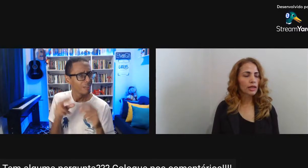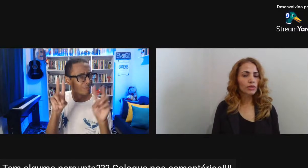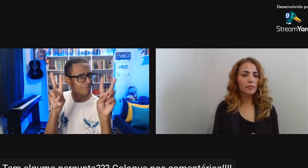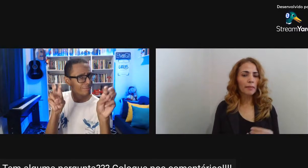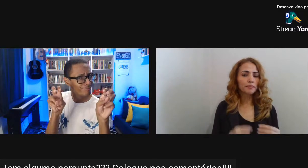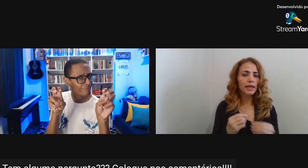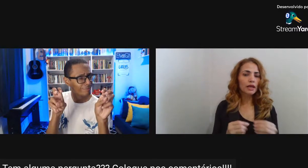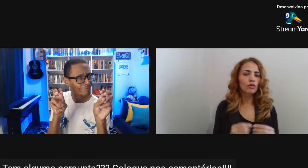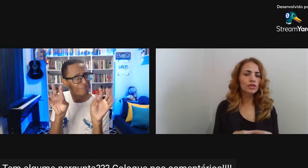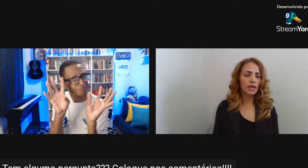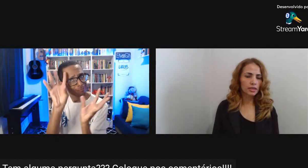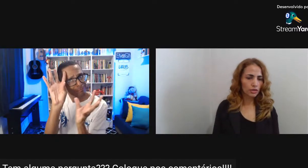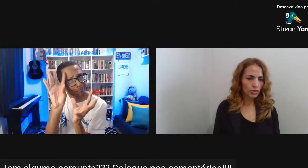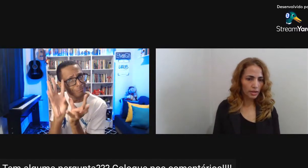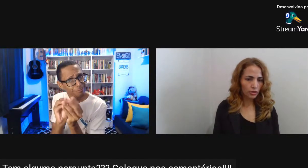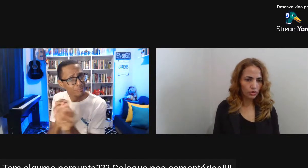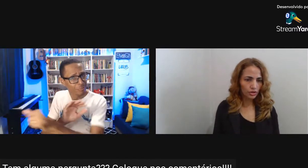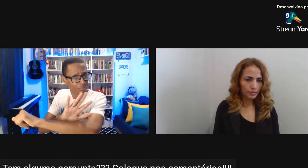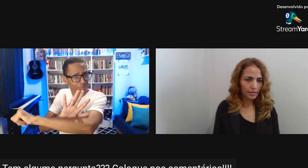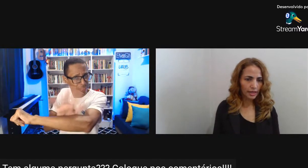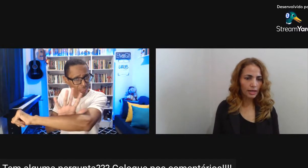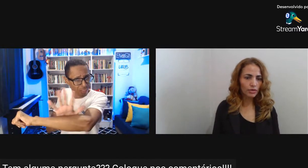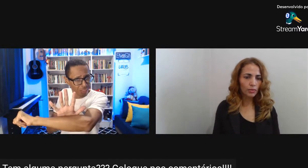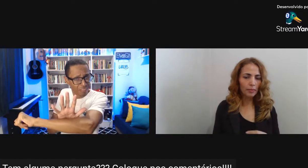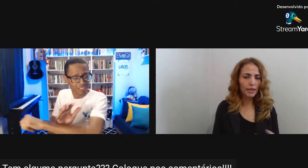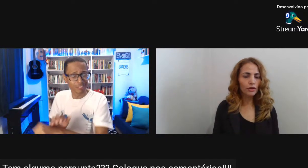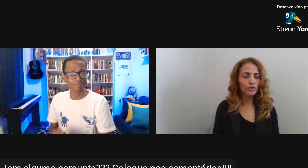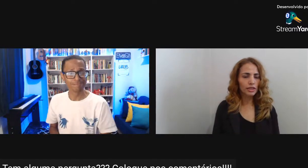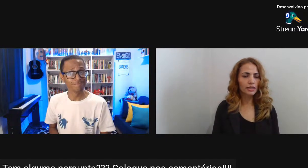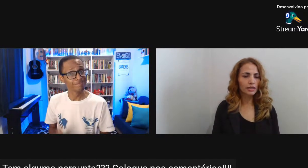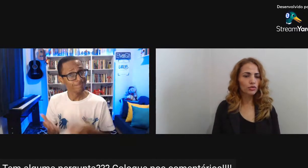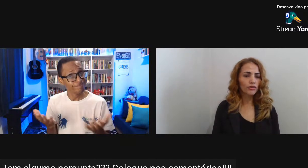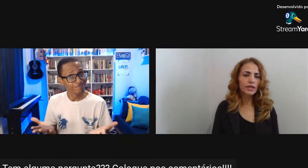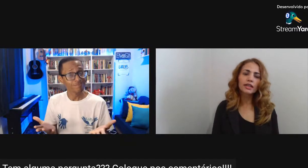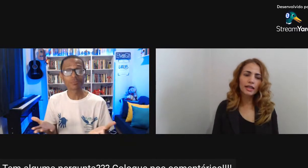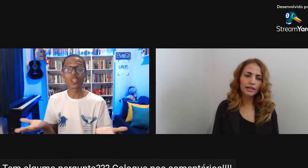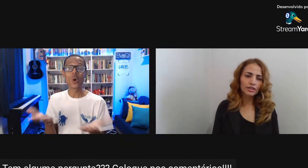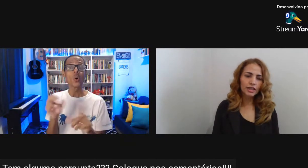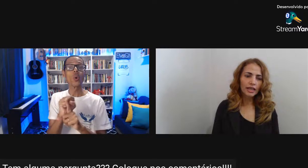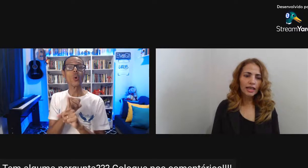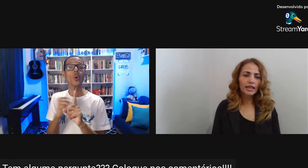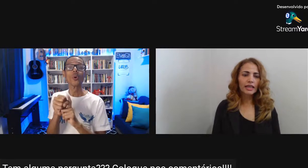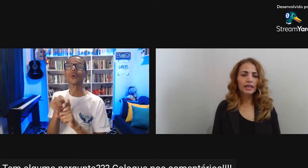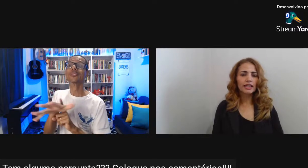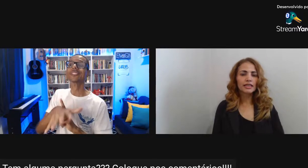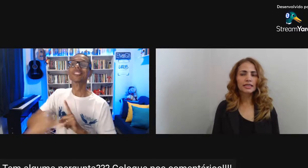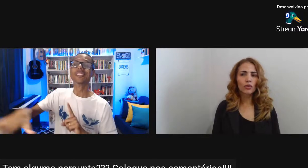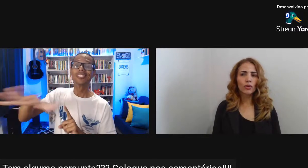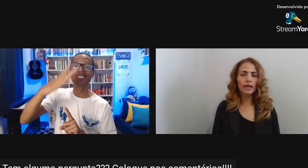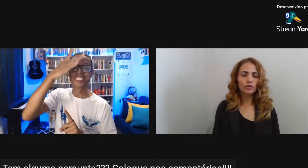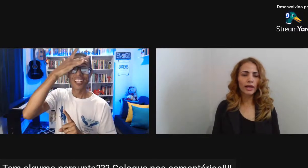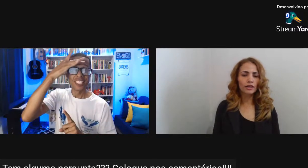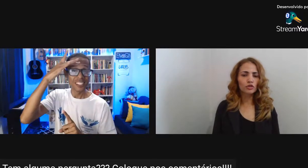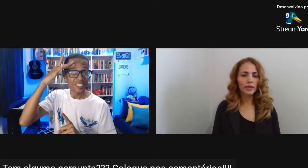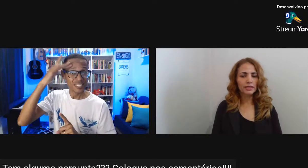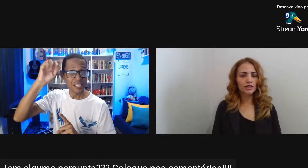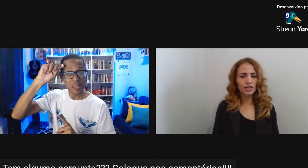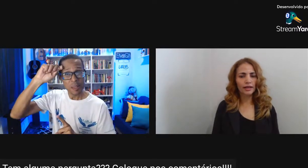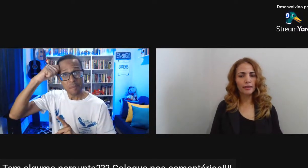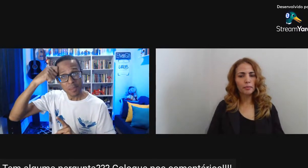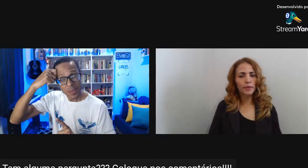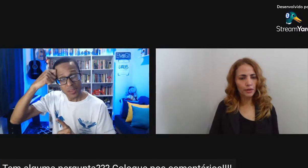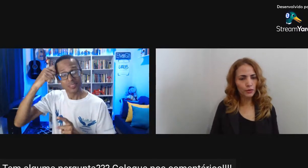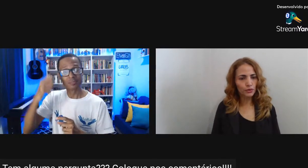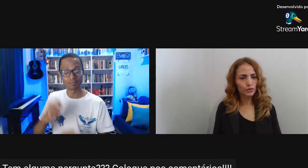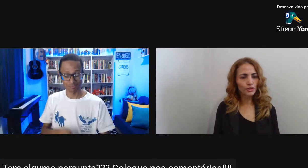Que não tem Uma plena consciência Da sua negritude Que não tem Uma plena consciência Da sua africanidade Que são educados Para se